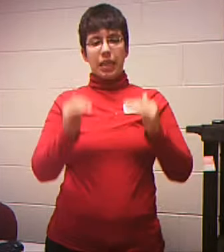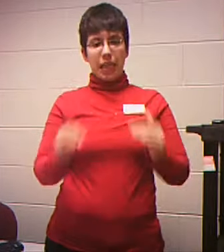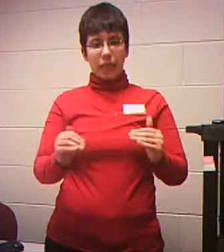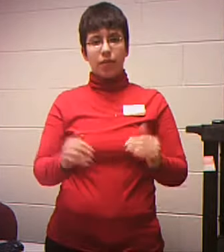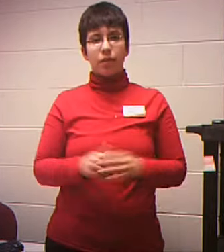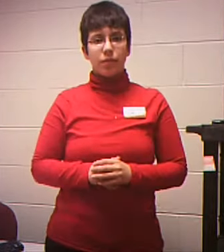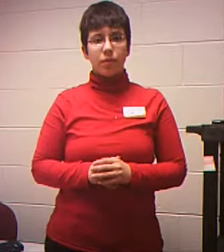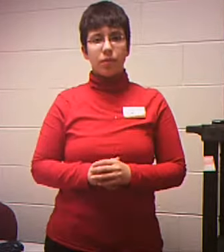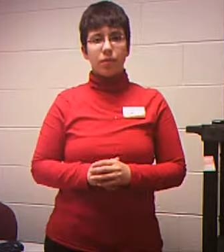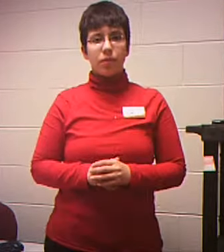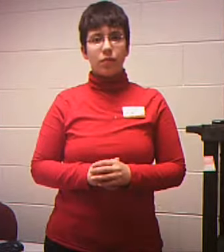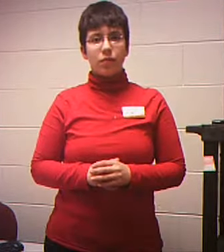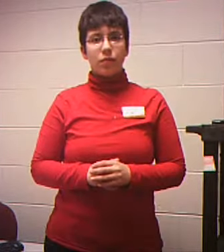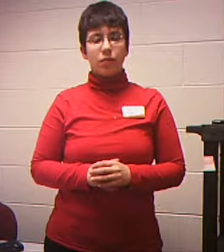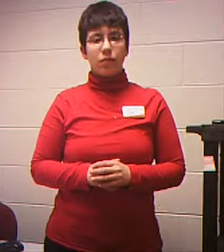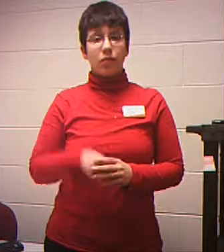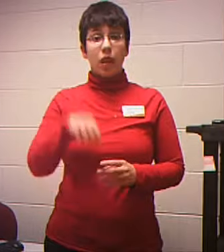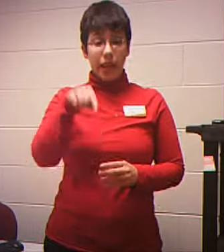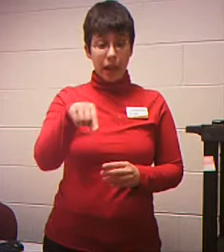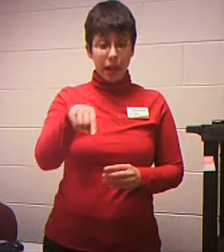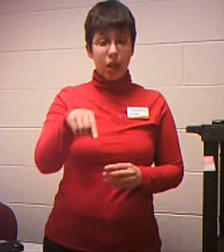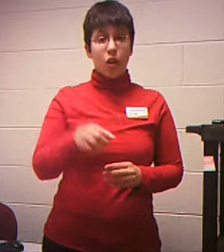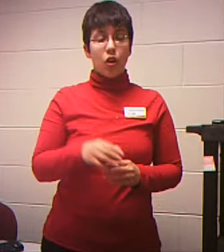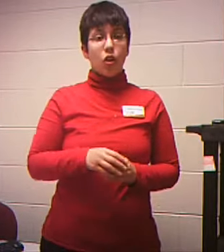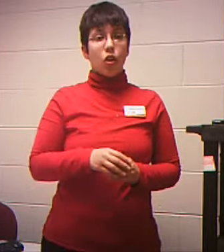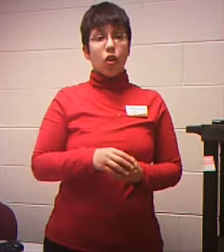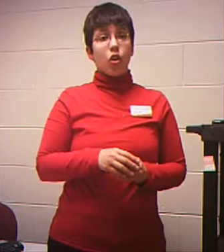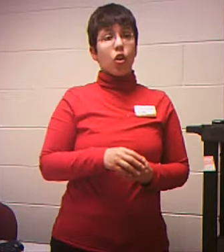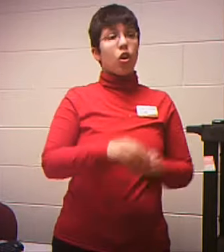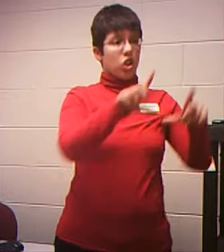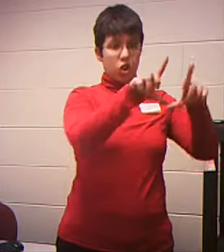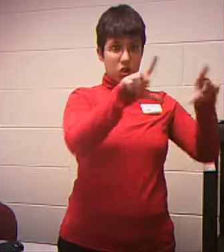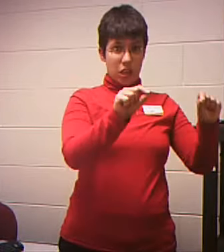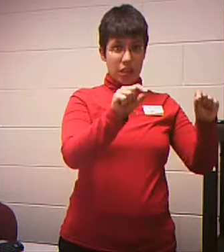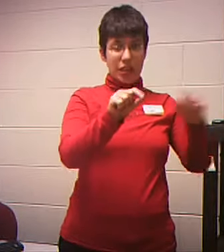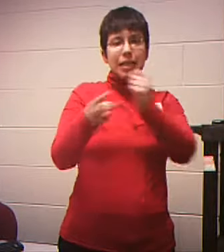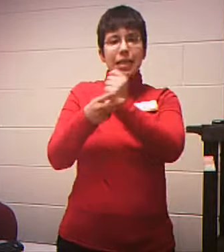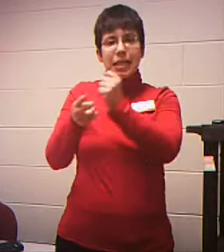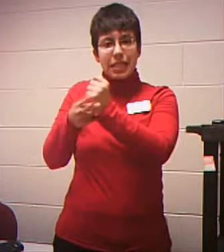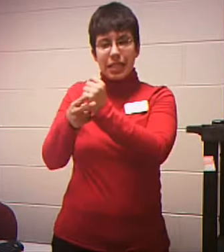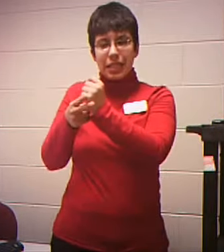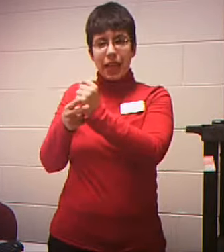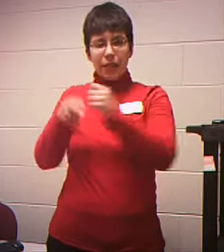Here's where You put down Your checking And savings accounts Or any kind Of mutual funds Or investment accounts